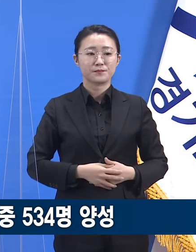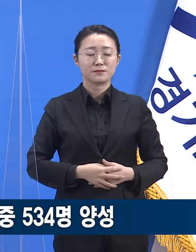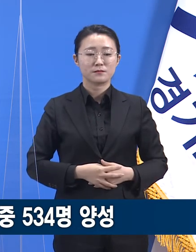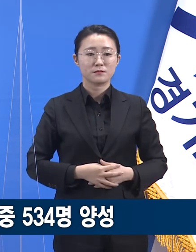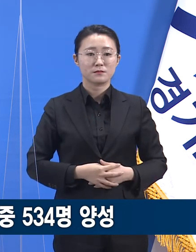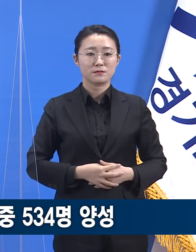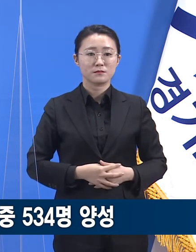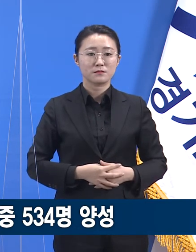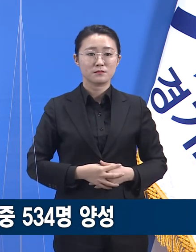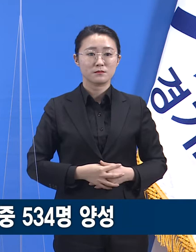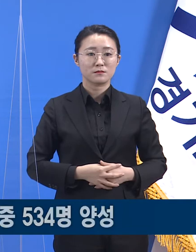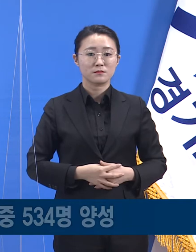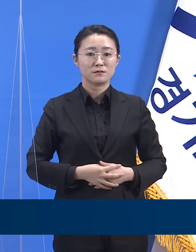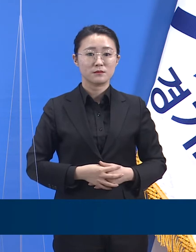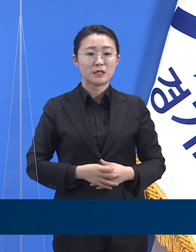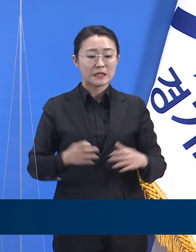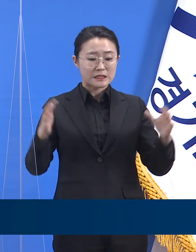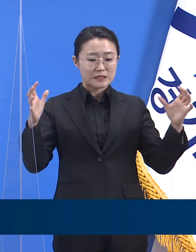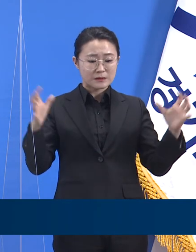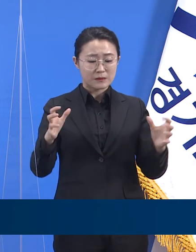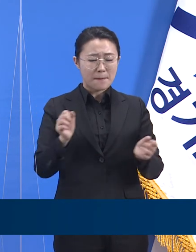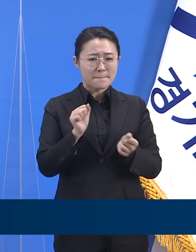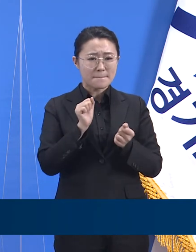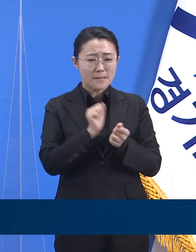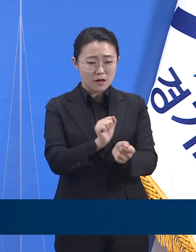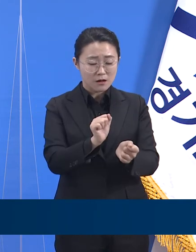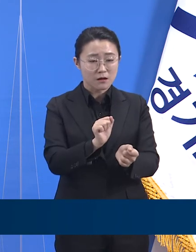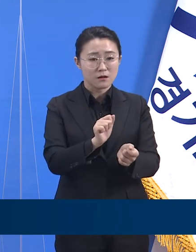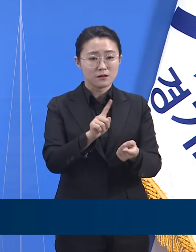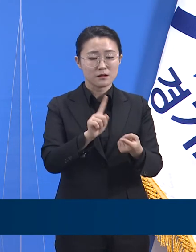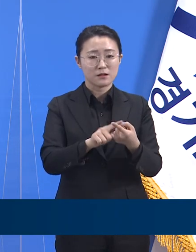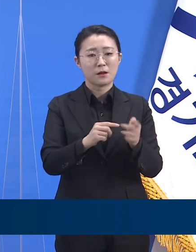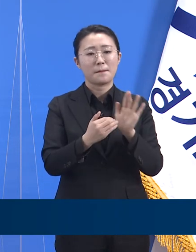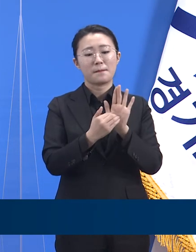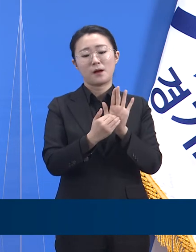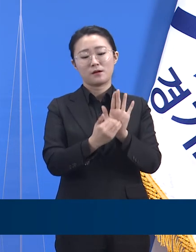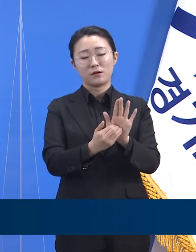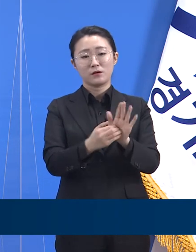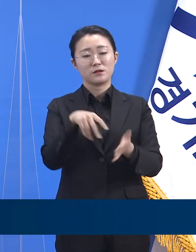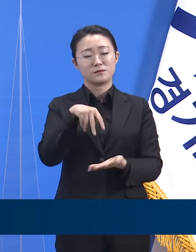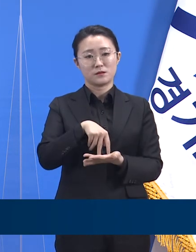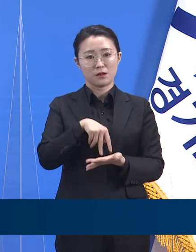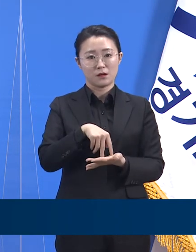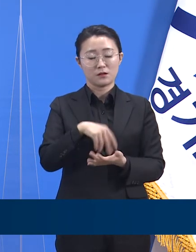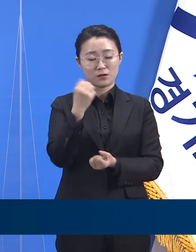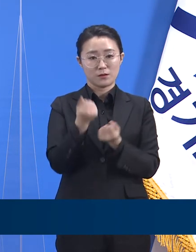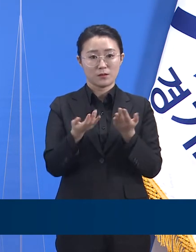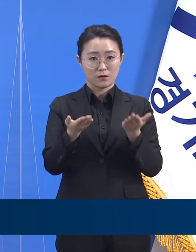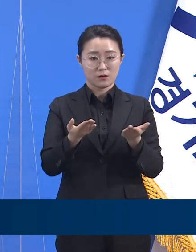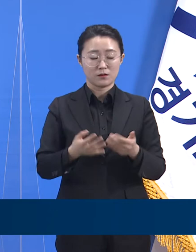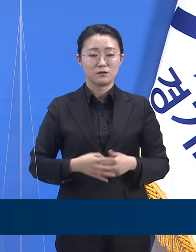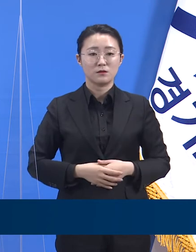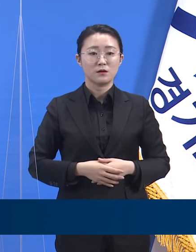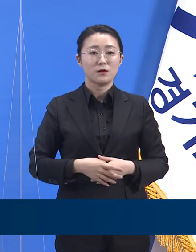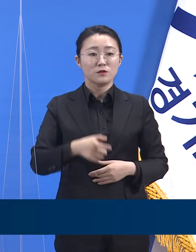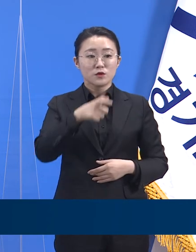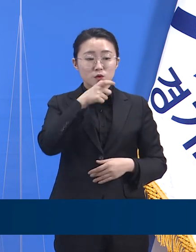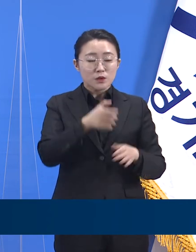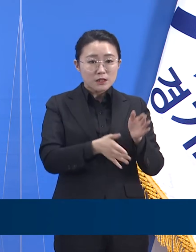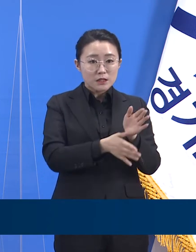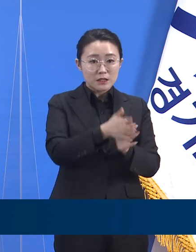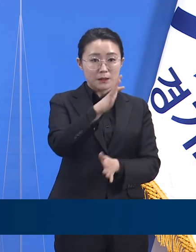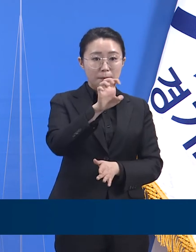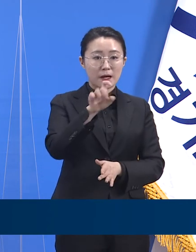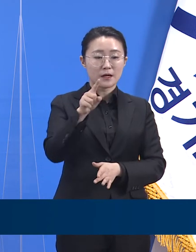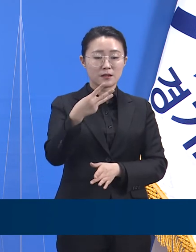집단감염 클러스터 사례를 방역 관점에서 설명드리겠습니다. 수원시 8달구 소재 교회 관련